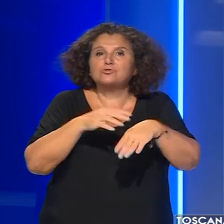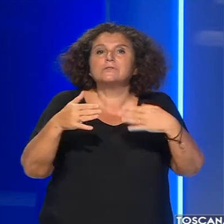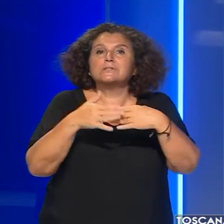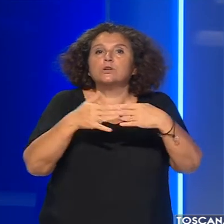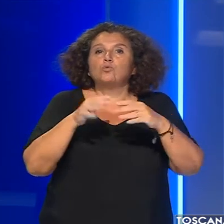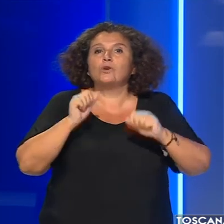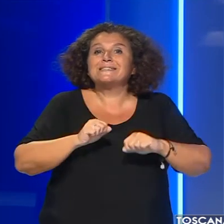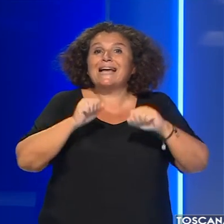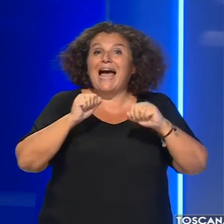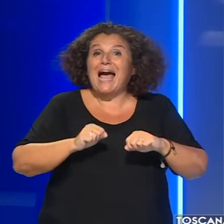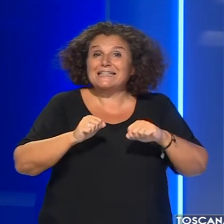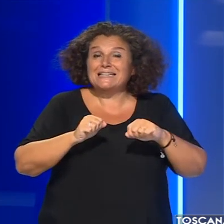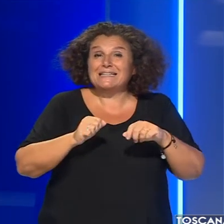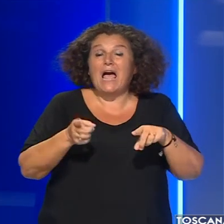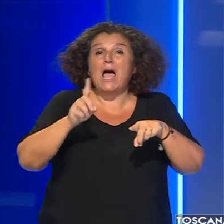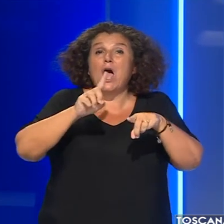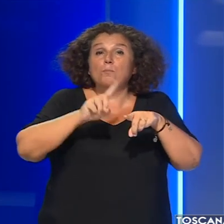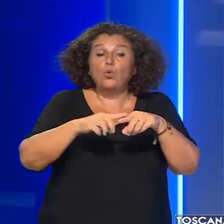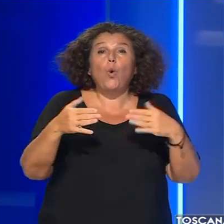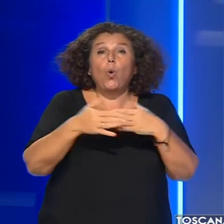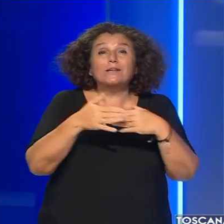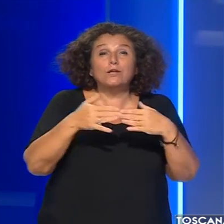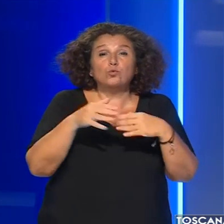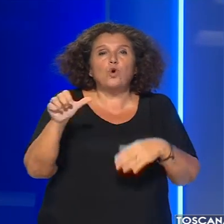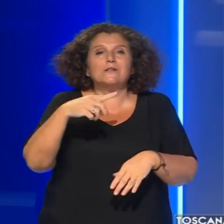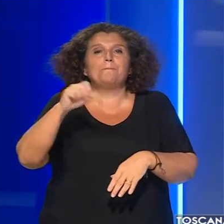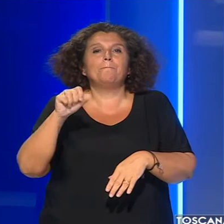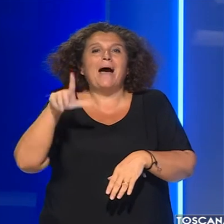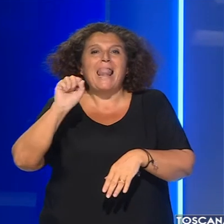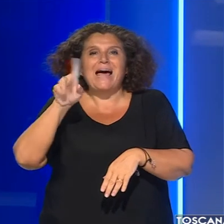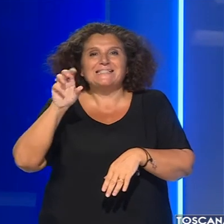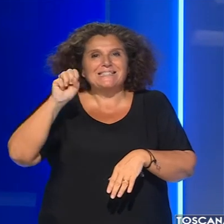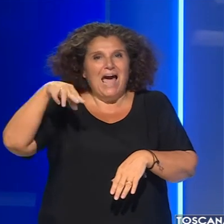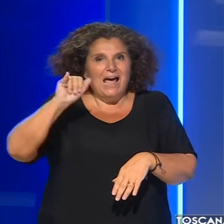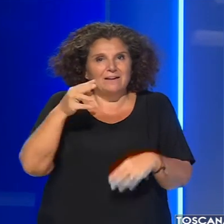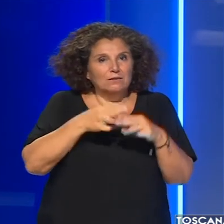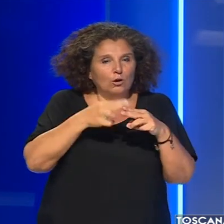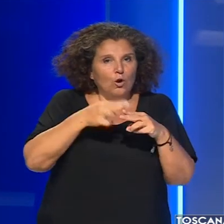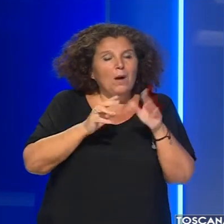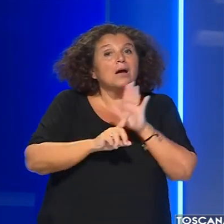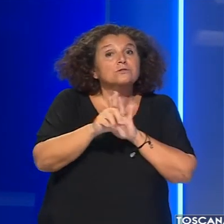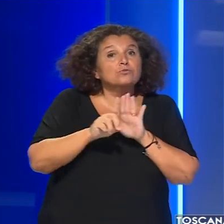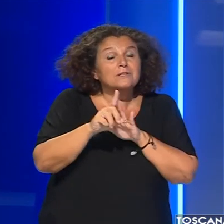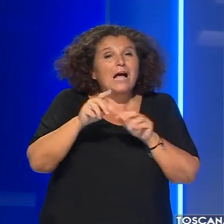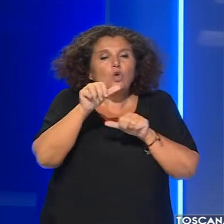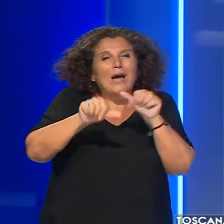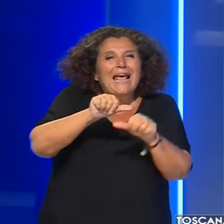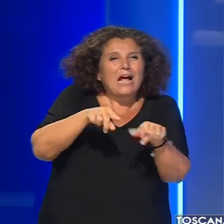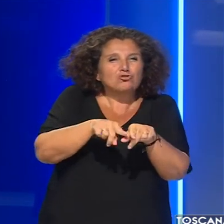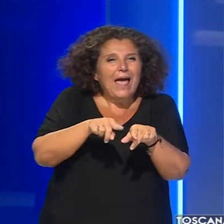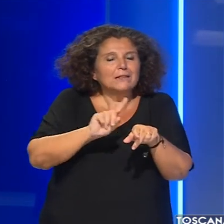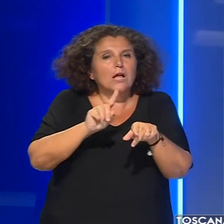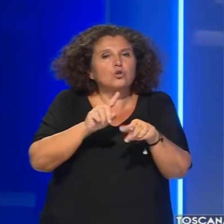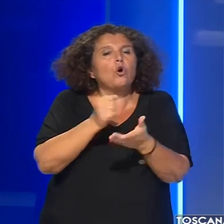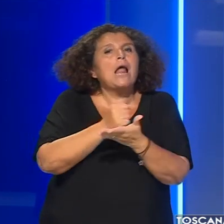di Sanità e da quelli dell'Istituto Spallanzani di Roma è emerso che il reagente pur non essendo